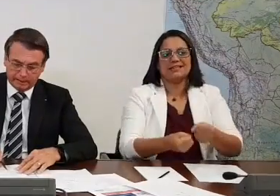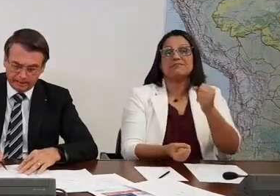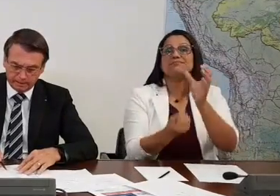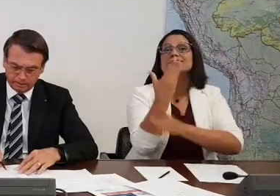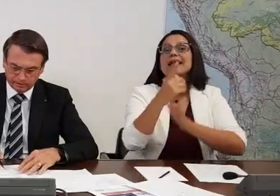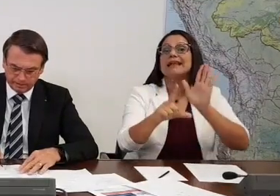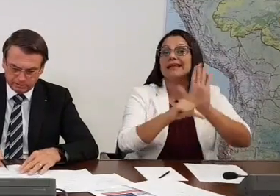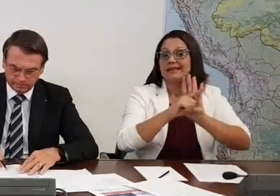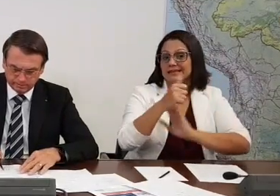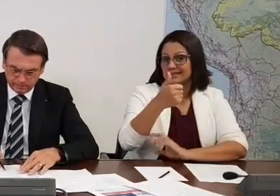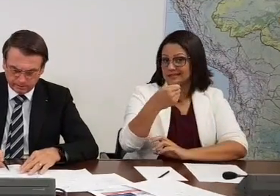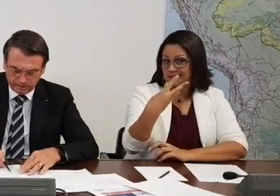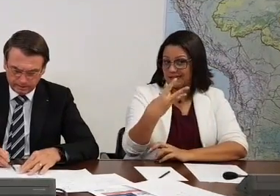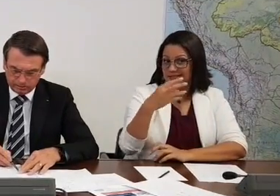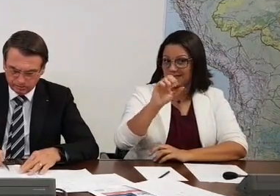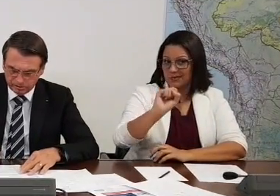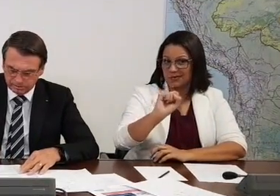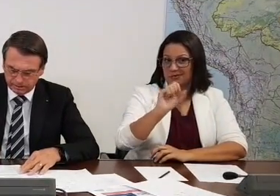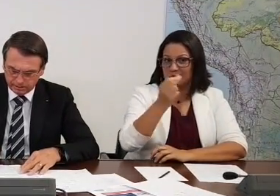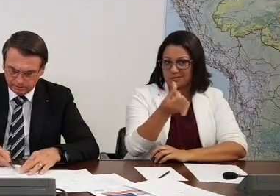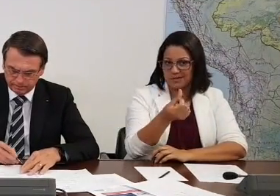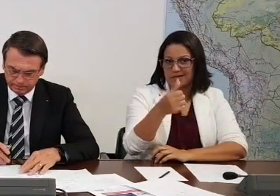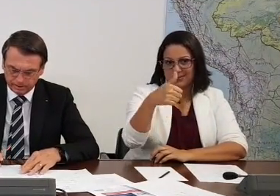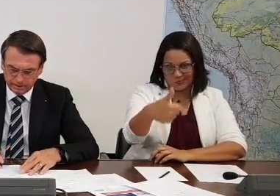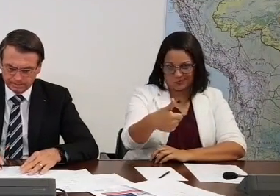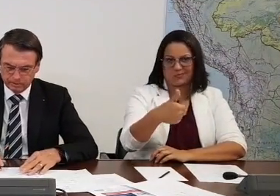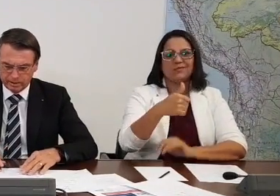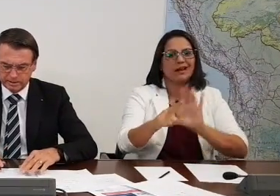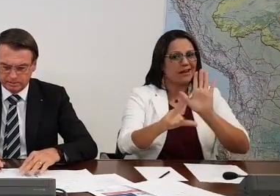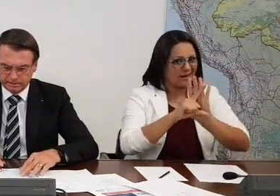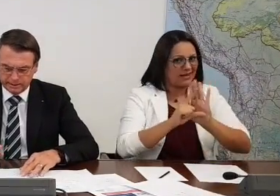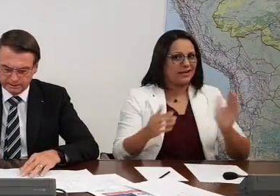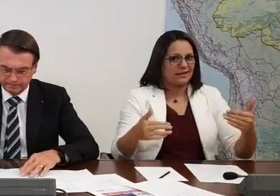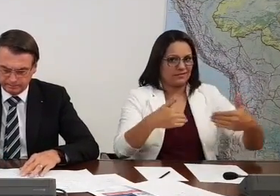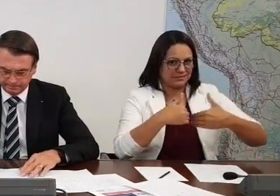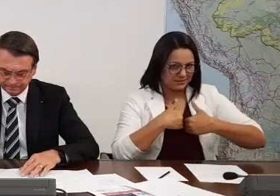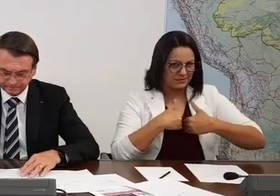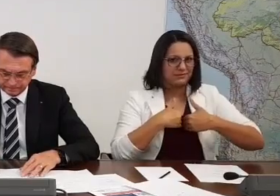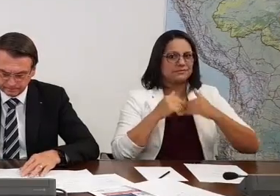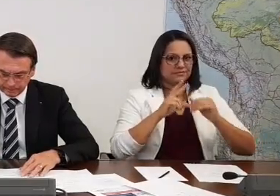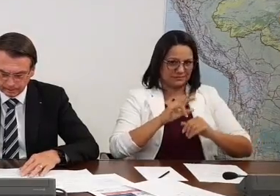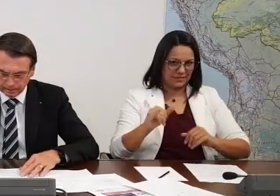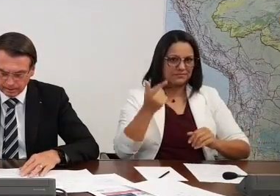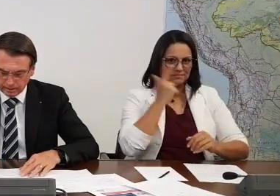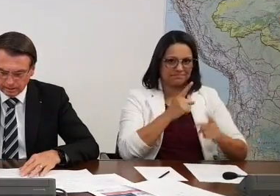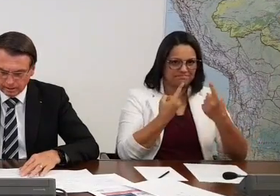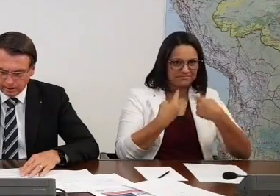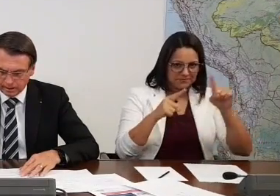.861, a lei do autismo, então, por ocasião das...